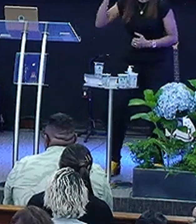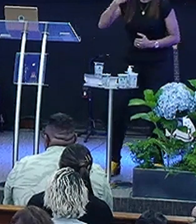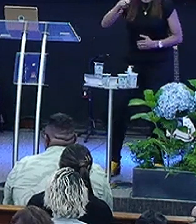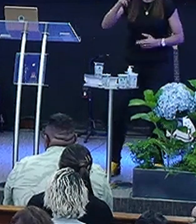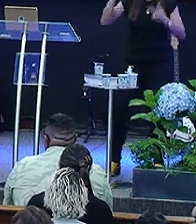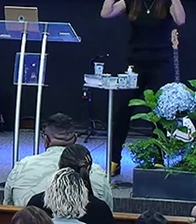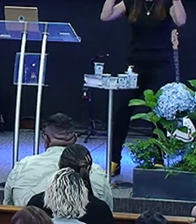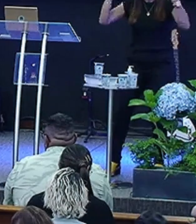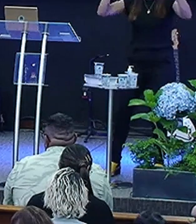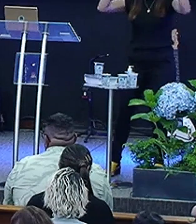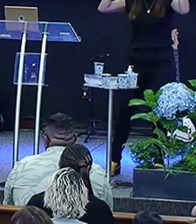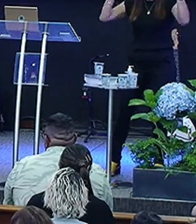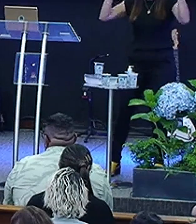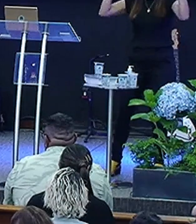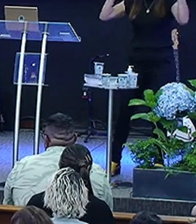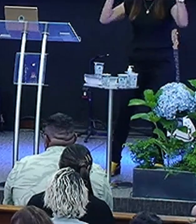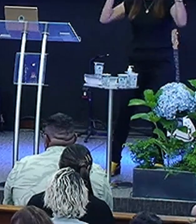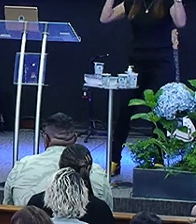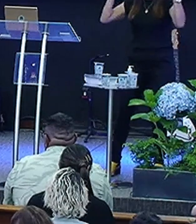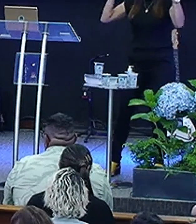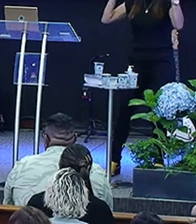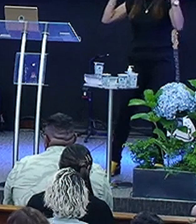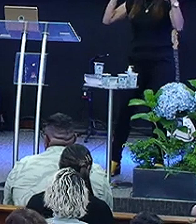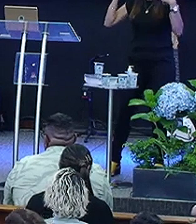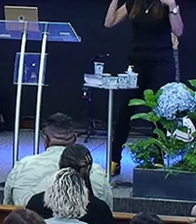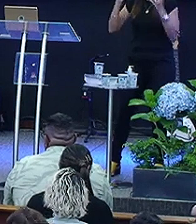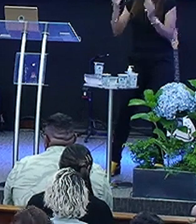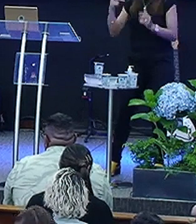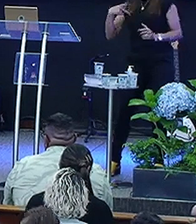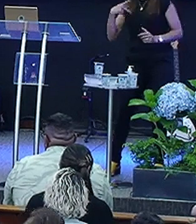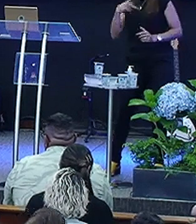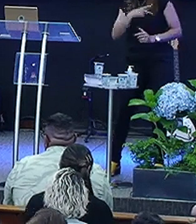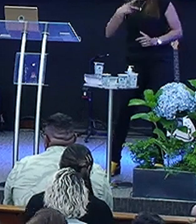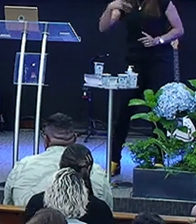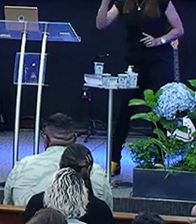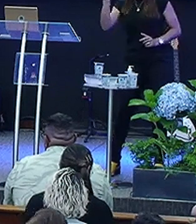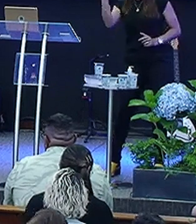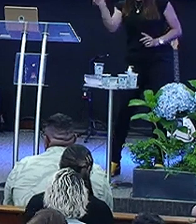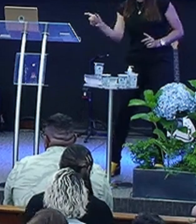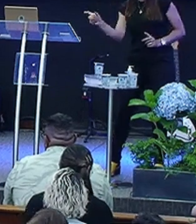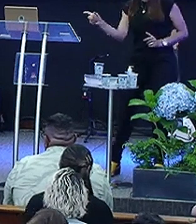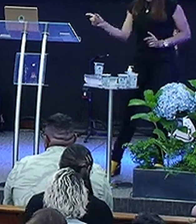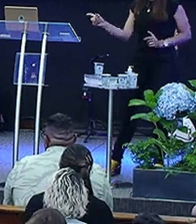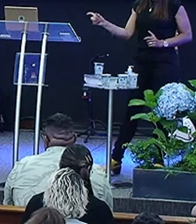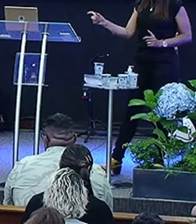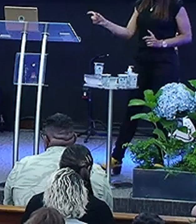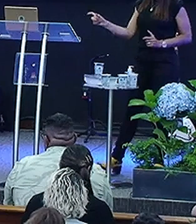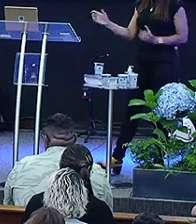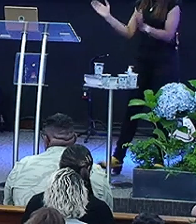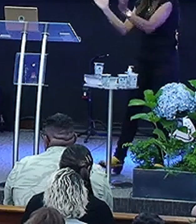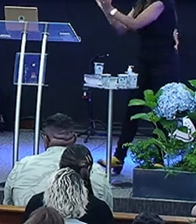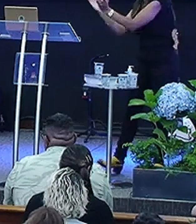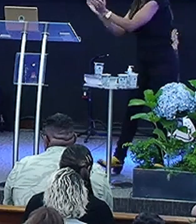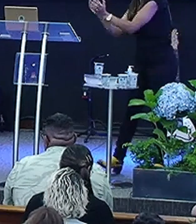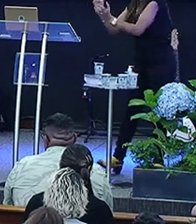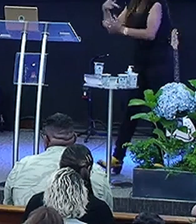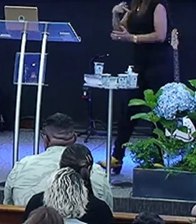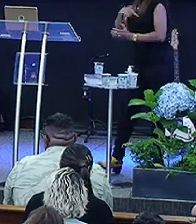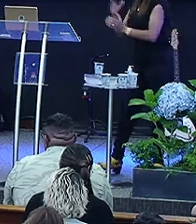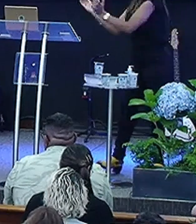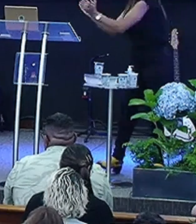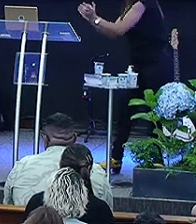Cada um Daquelas pessoas Ali é sua ovelha Aí a gente Define Esse é o pastor Aí definiu O pastor Grupo Pastor